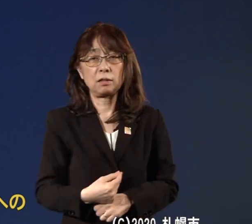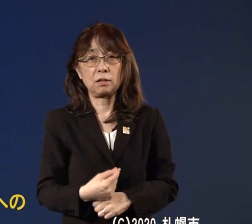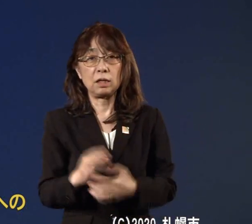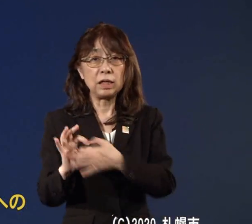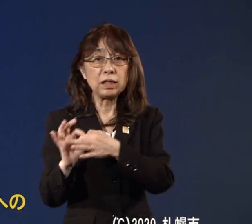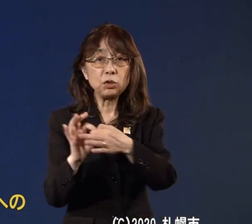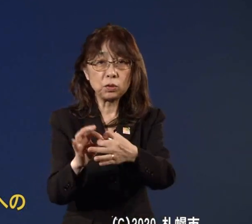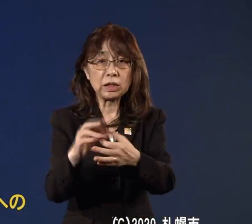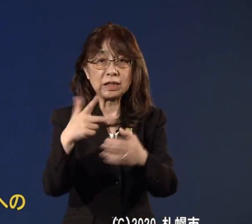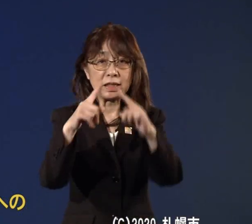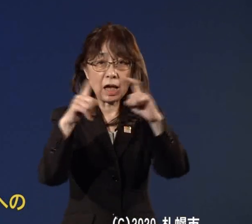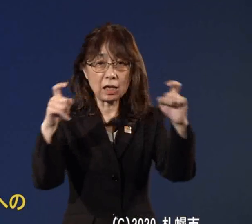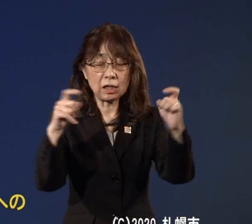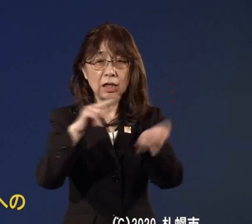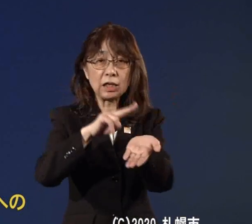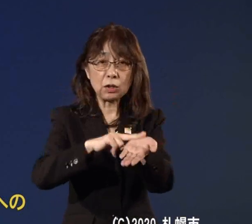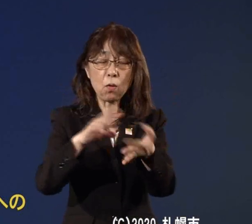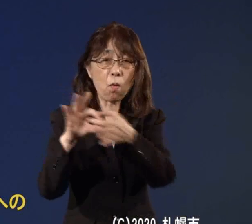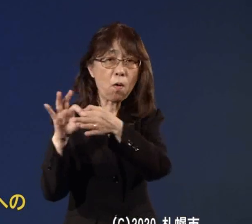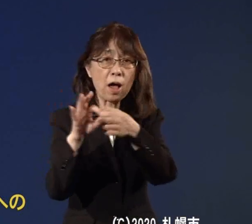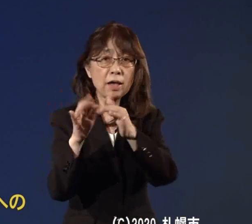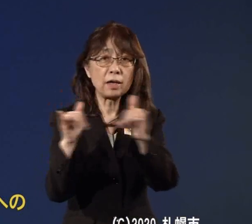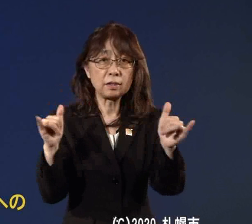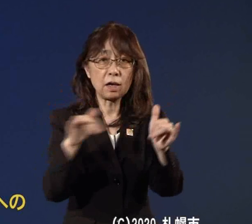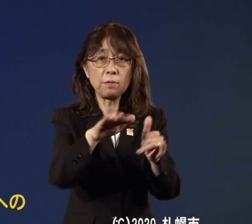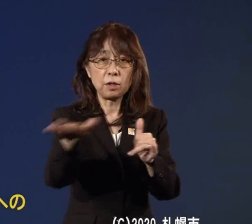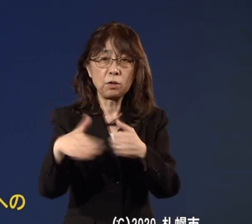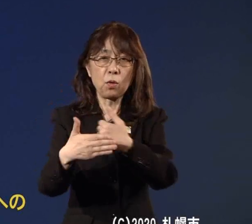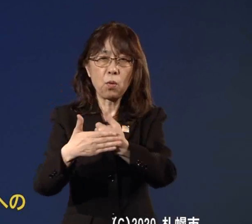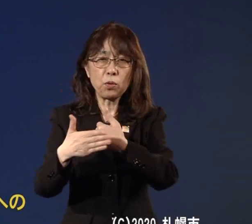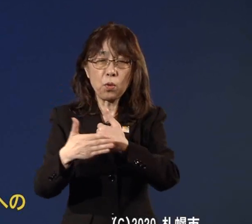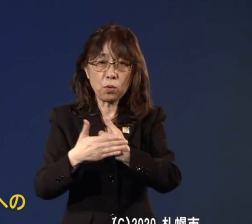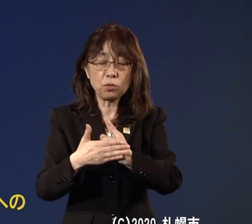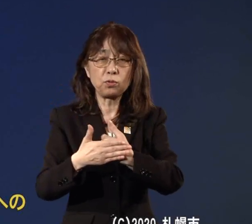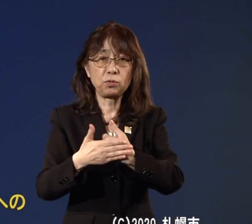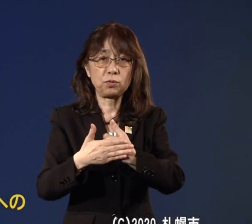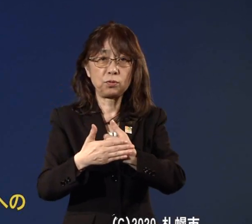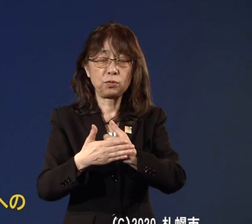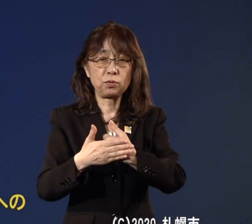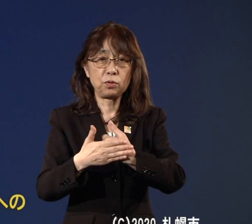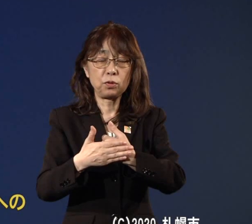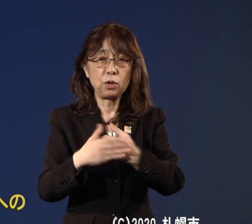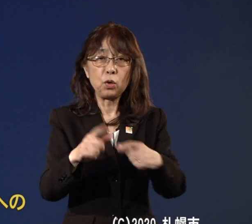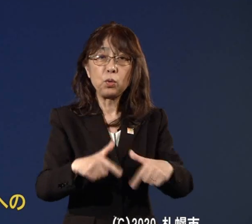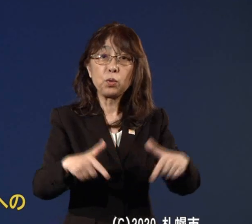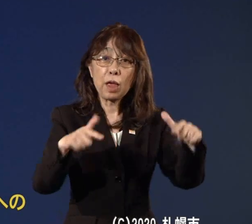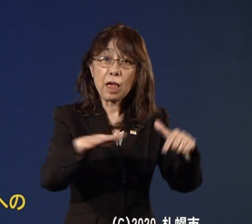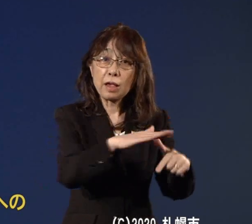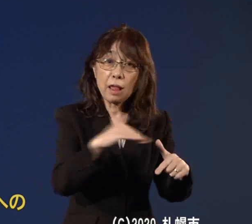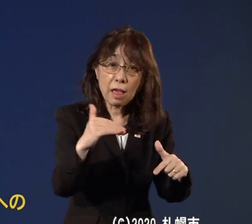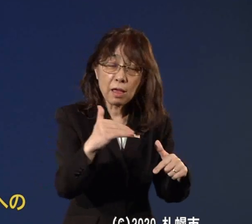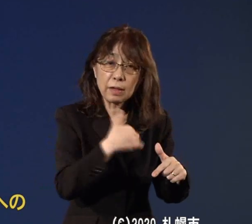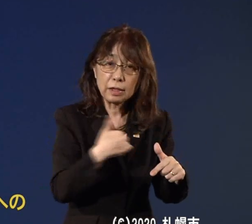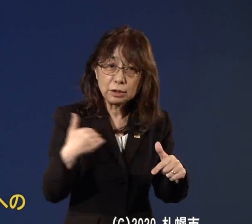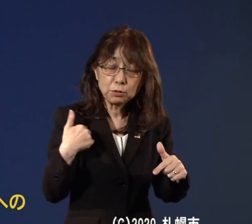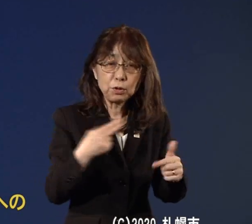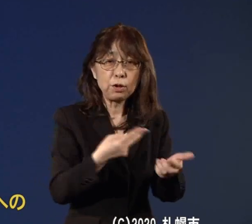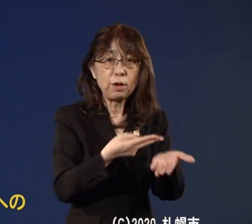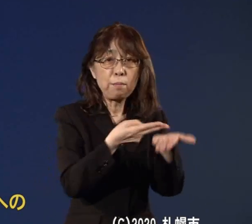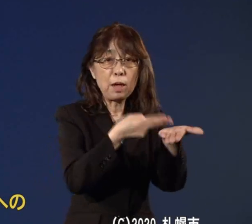の医療関係者の皆さんのご協力をいただいて受け入れ可能のペット数を増加を目指していきたいというふうに